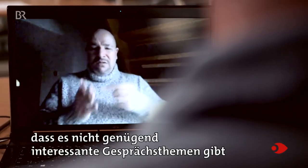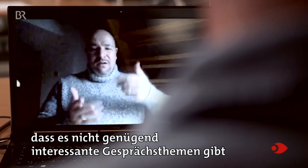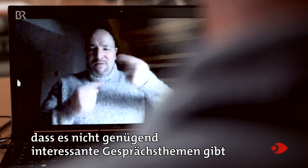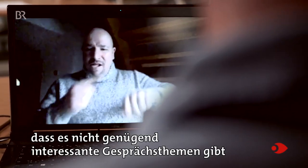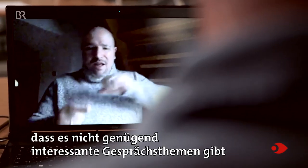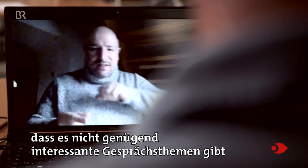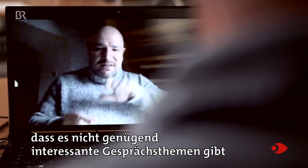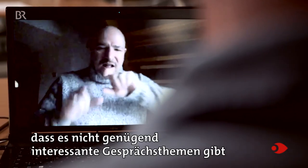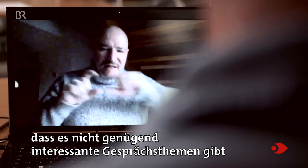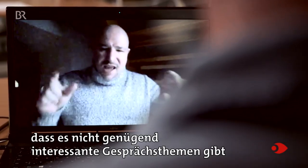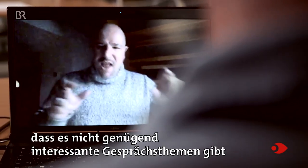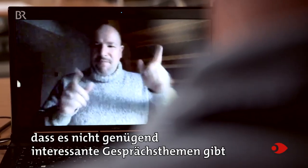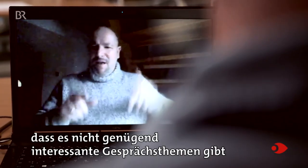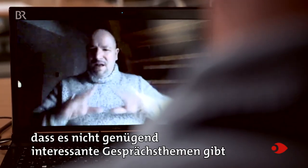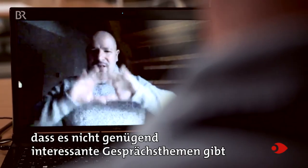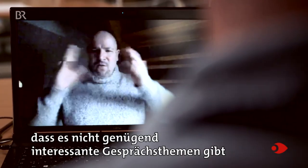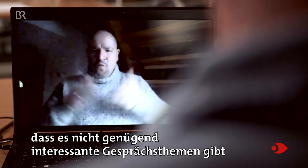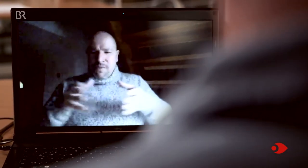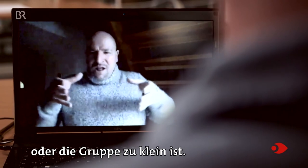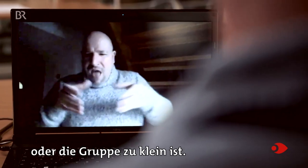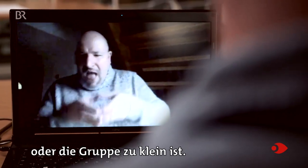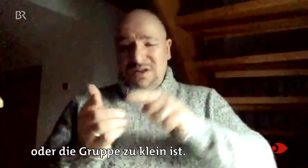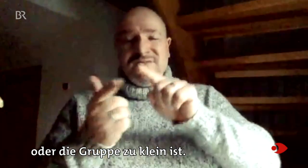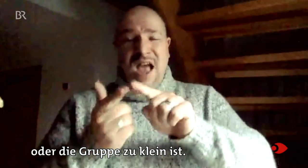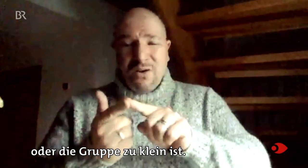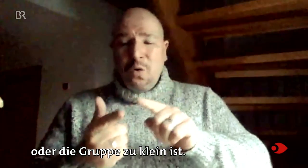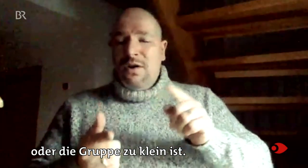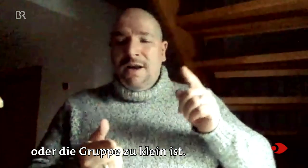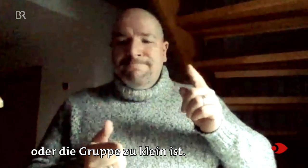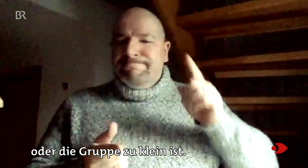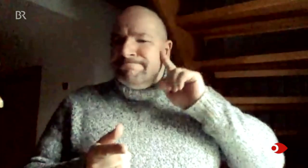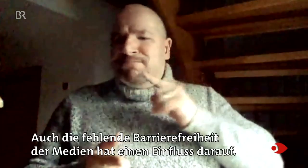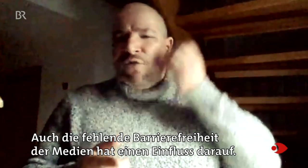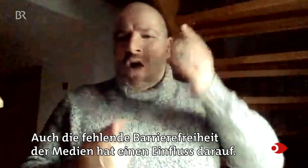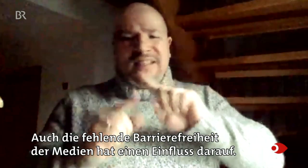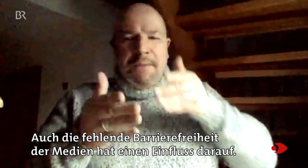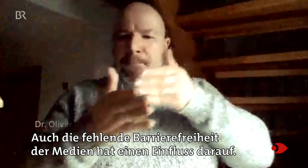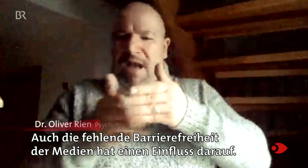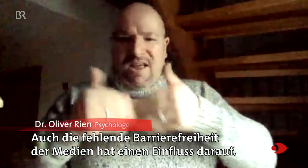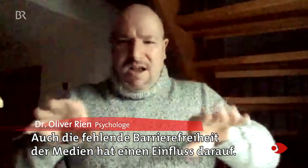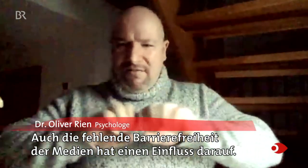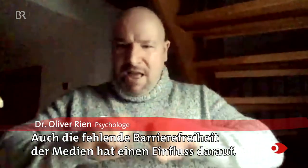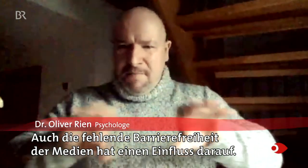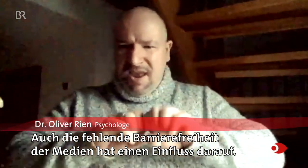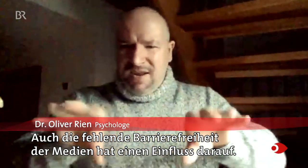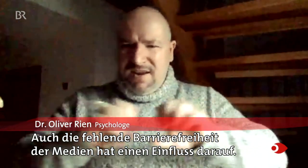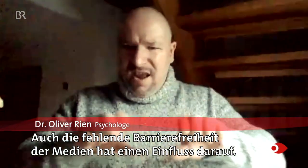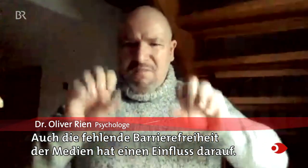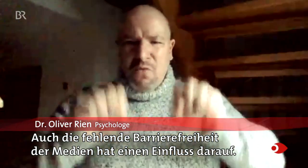dass es nicht genügend interessante Gesprächsthemen gibt oder die Gruppe zu klein ist. Auch die fehlende Barrierefreiheit der Medien hat einen Einfluss